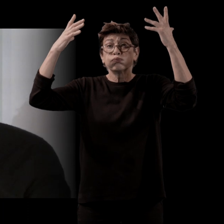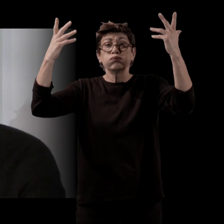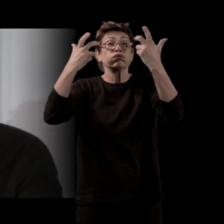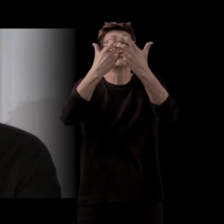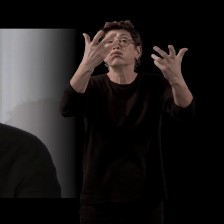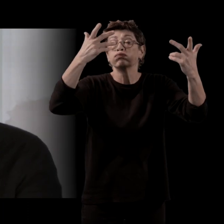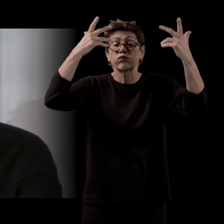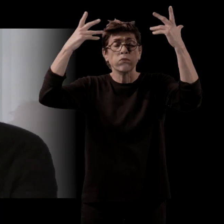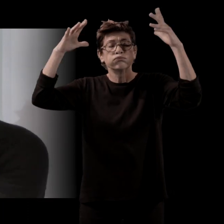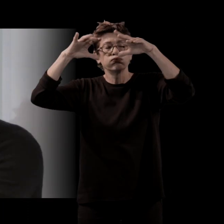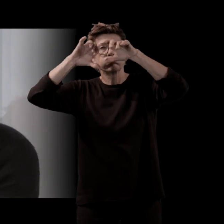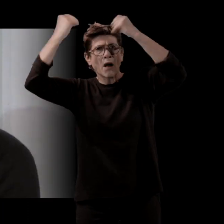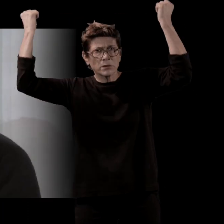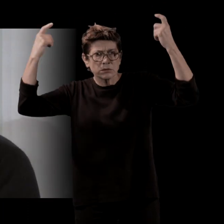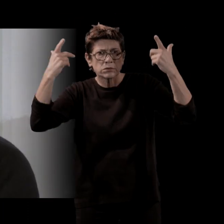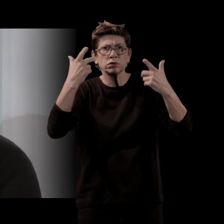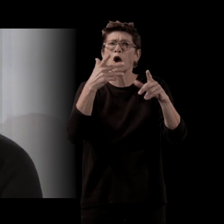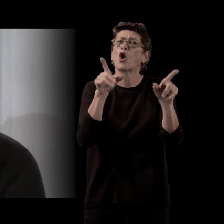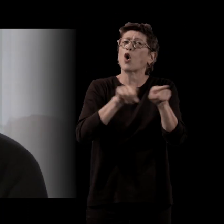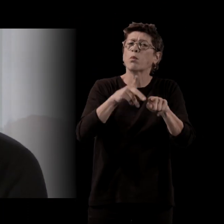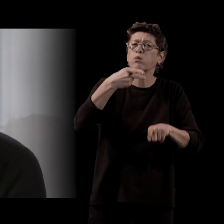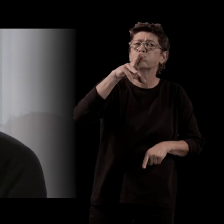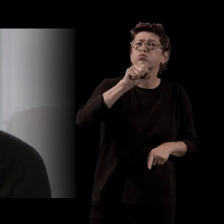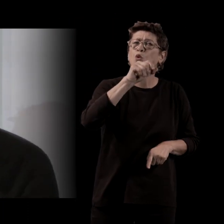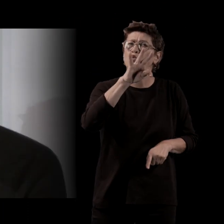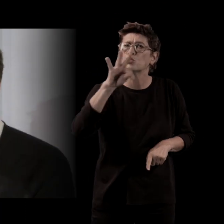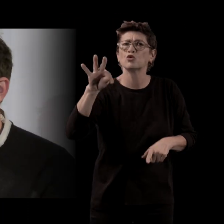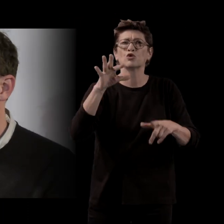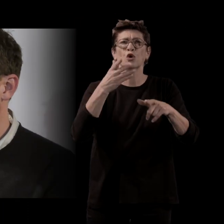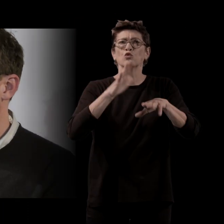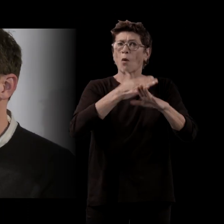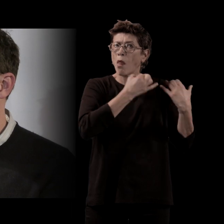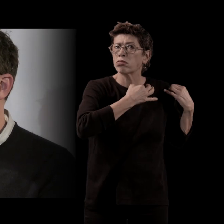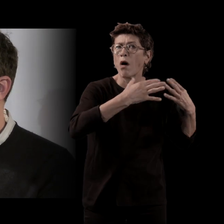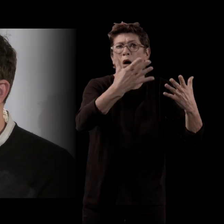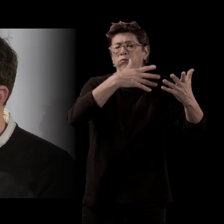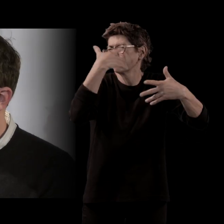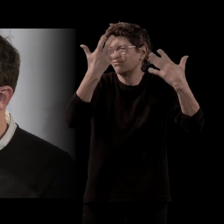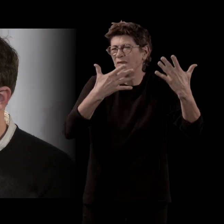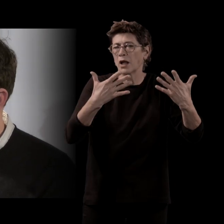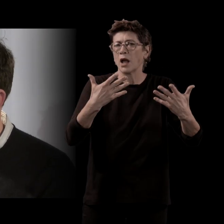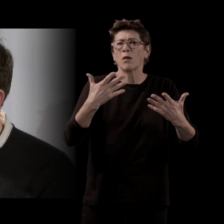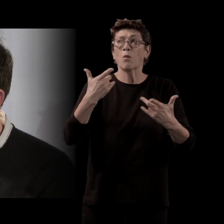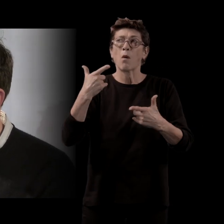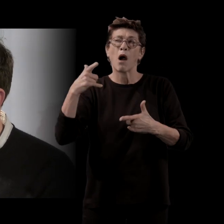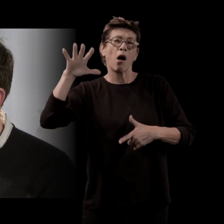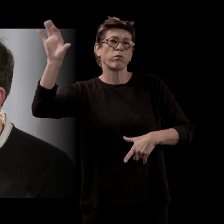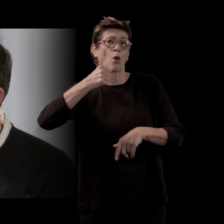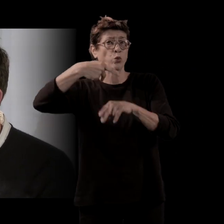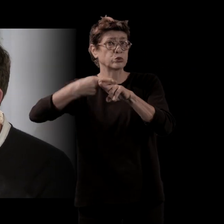temps ou Flaubert aussi sur le monde social, d'ailleurs. Ça marche de la même manière. Et je ne convoque pas des outils de la sociologie parce que je ne les maîtrise